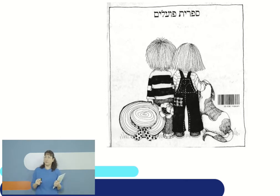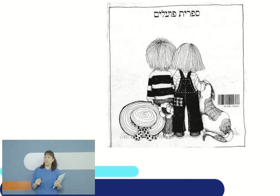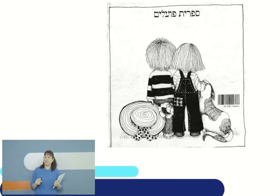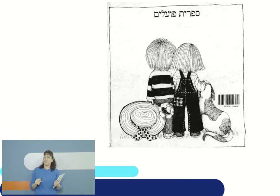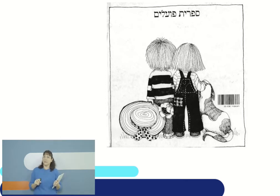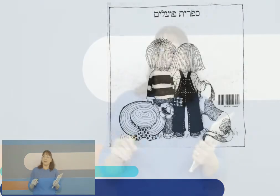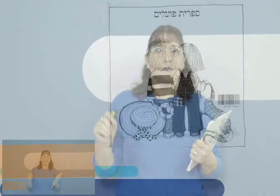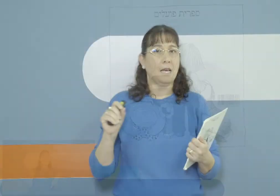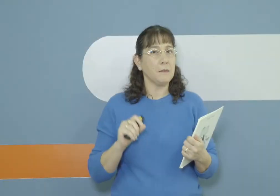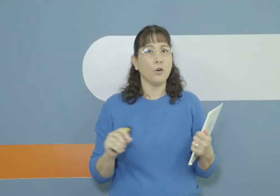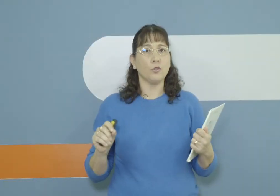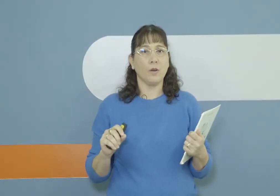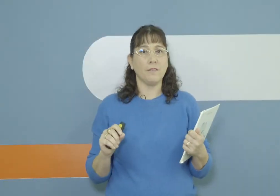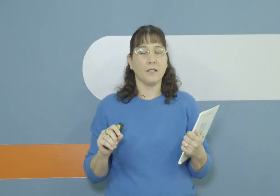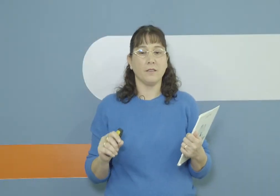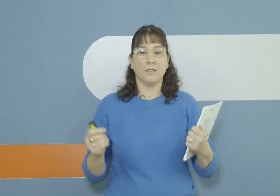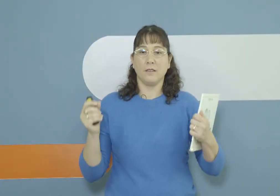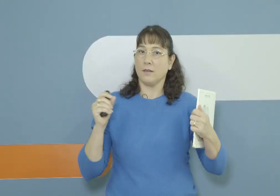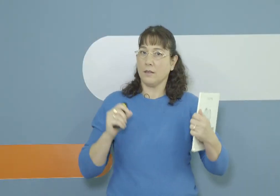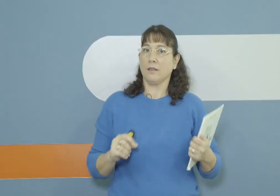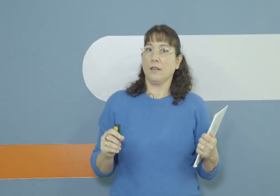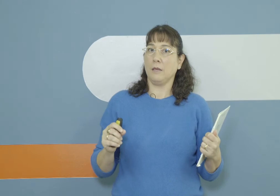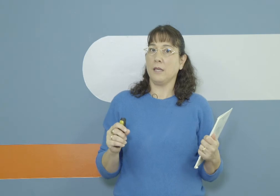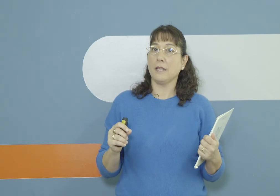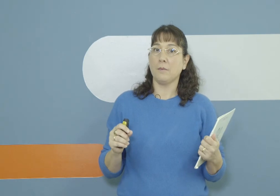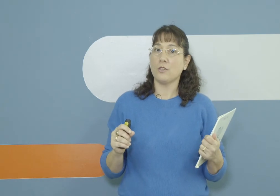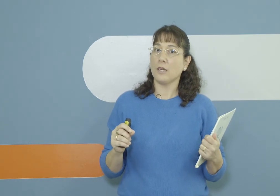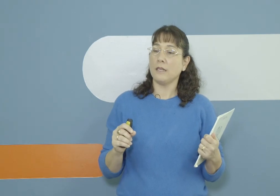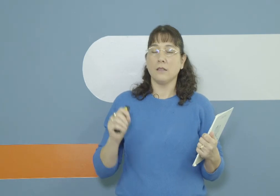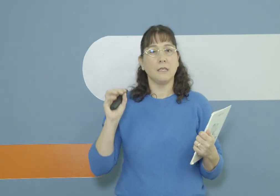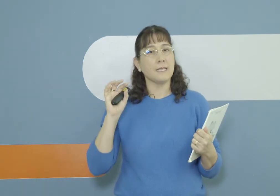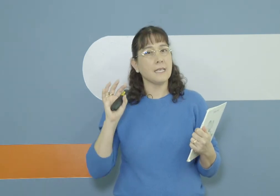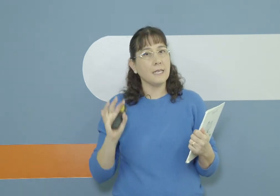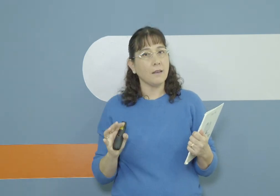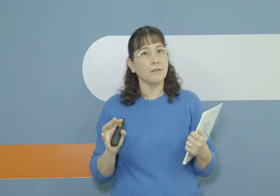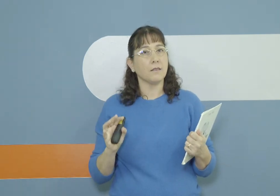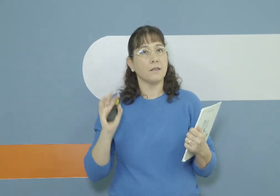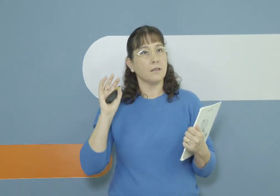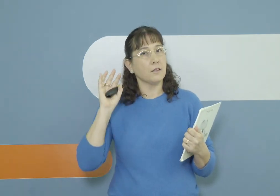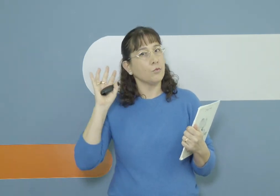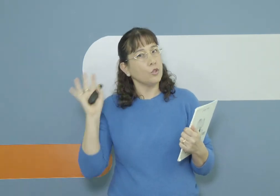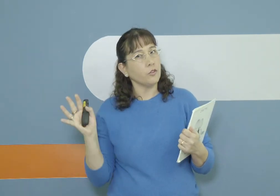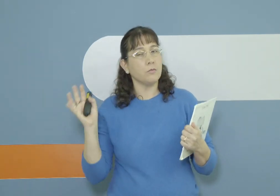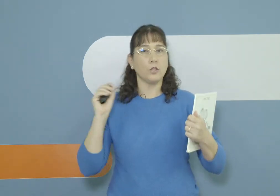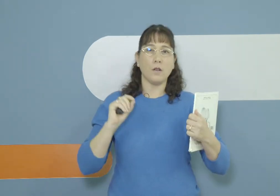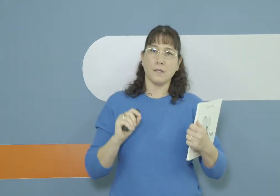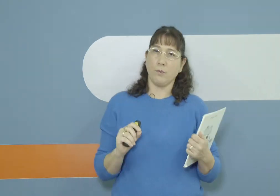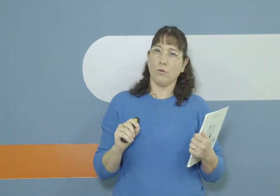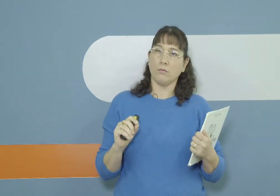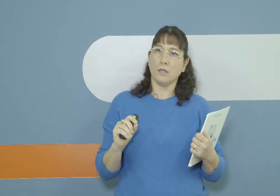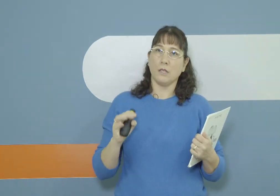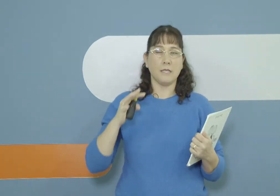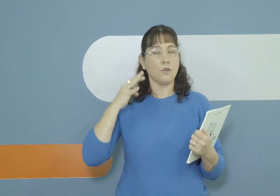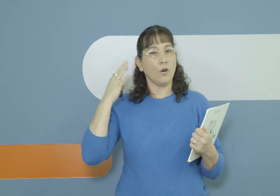את הסיפור אני מאוד אוהבת עם יאיר הבן שלי לצייר תמונות מתוך